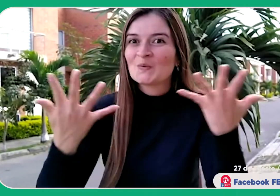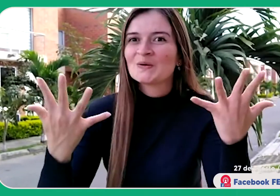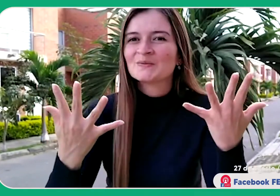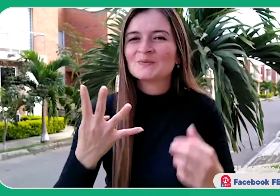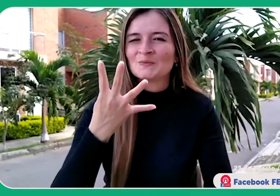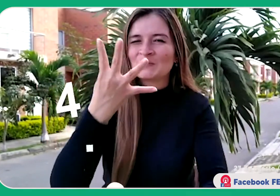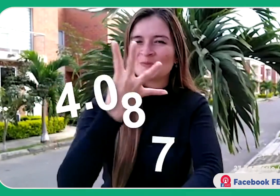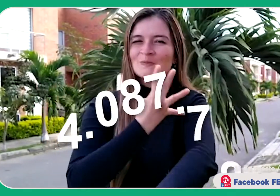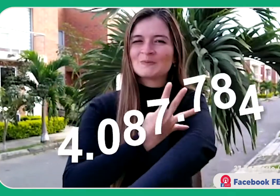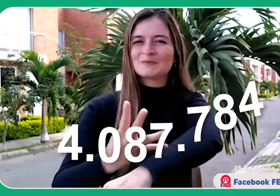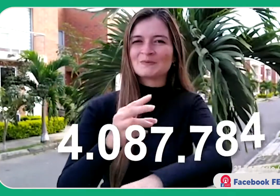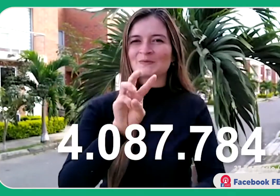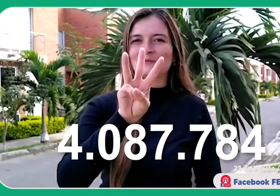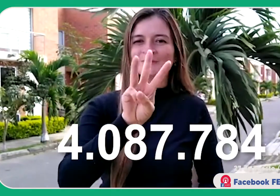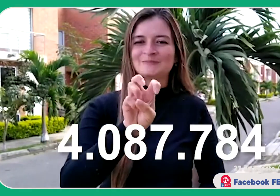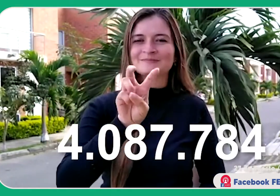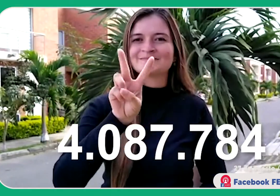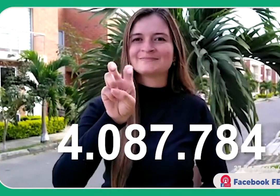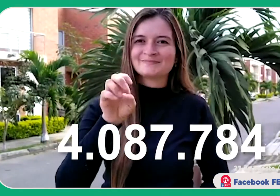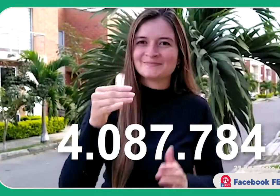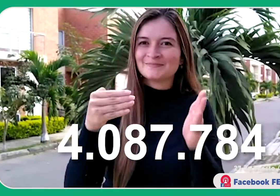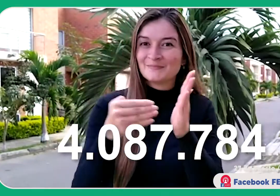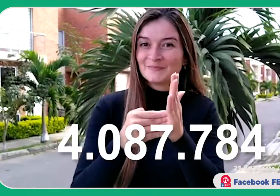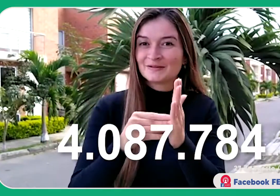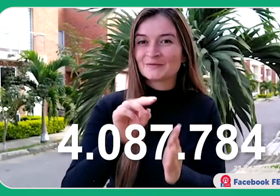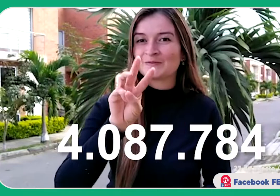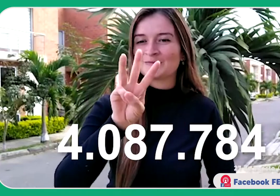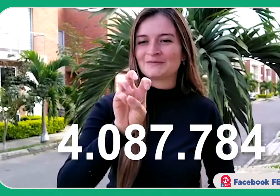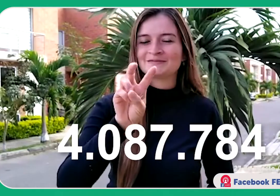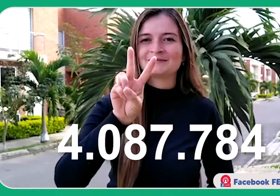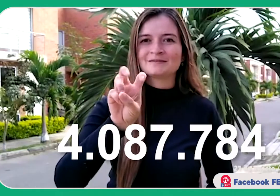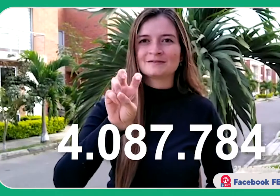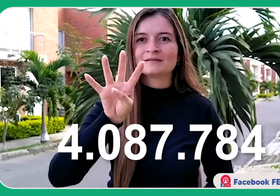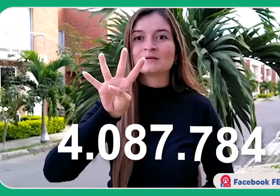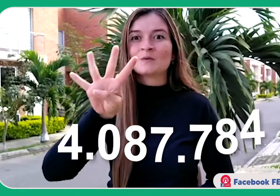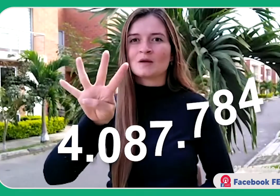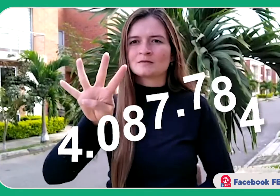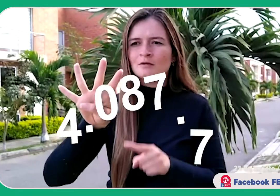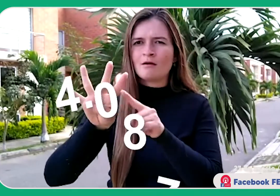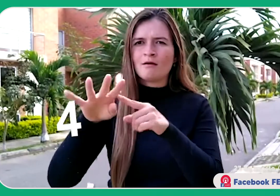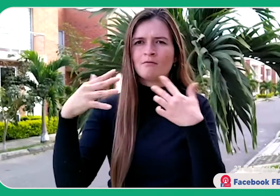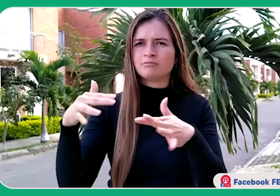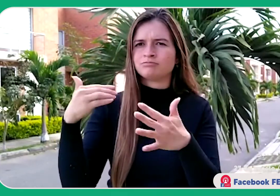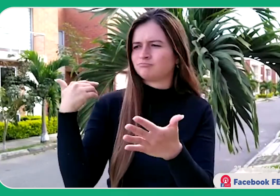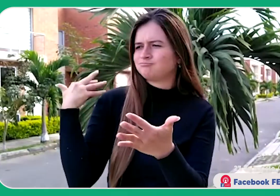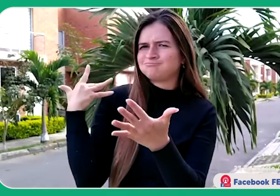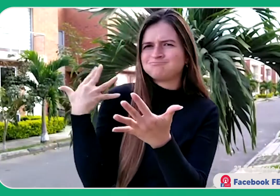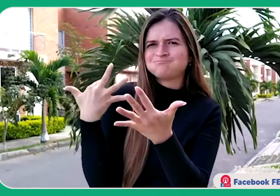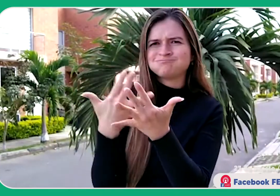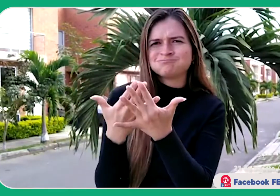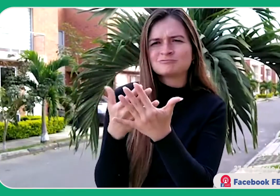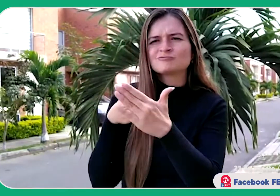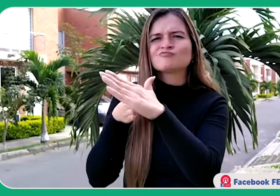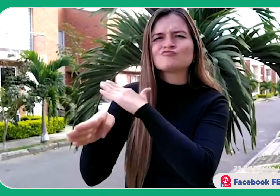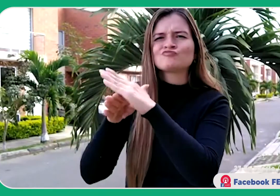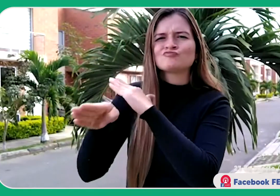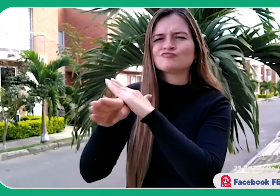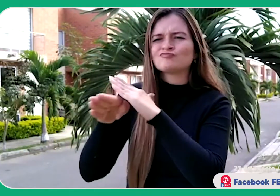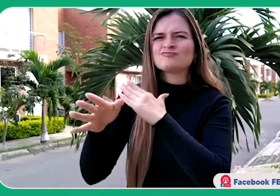¡Hemos realizado 4.087.784 servicios hasta la fecha, donde las personas